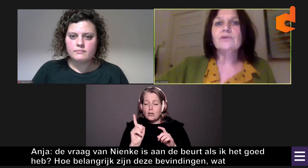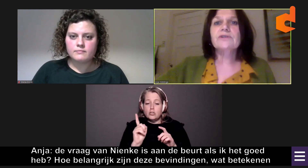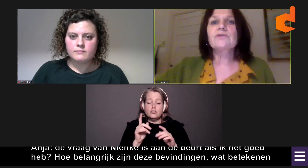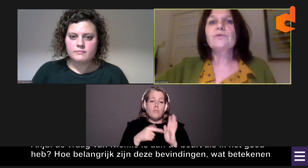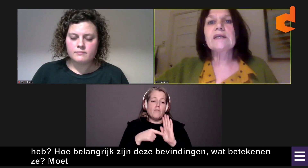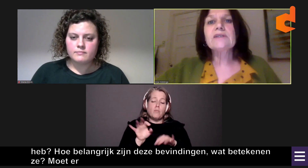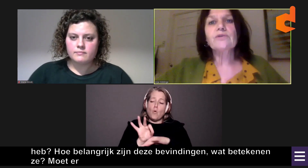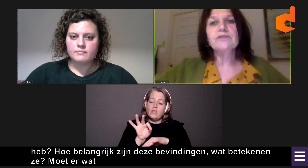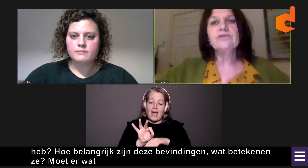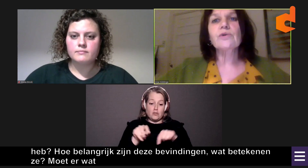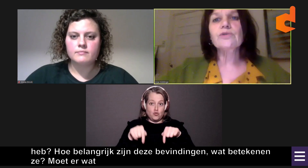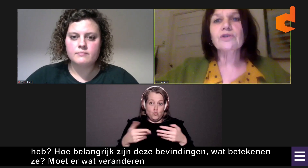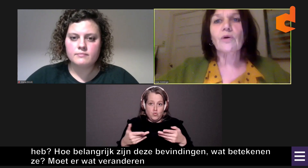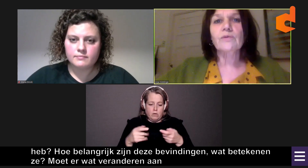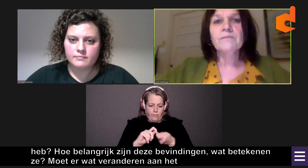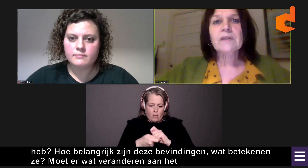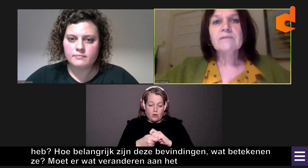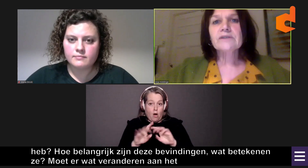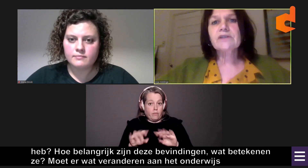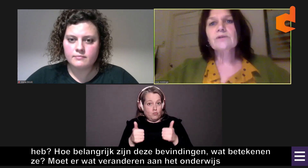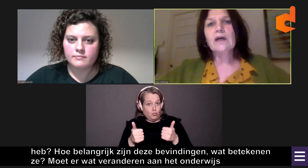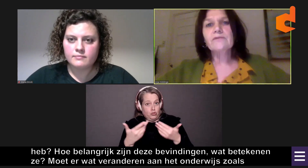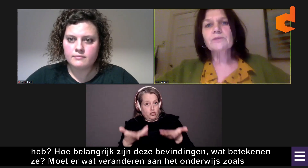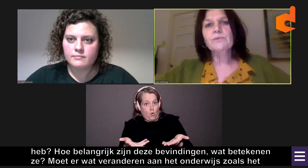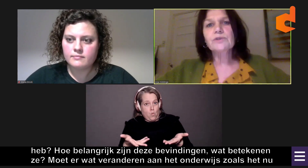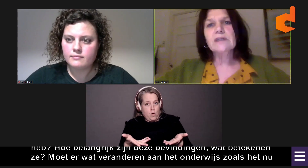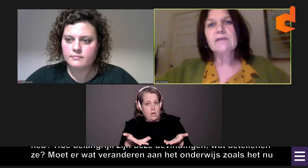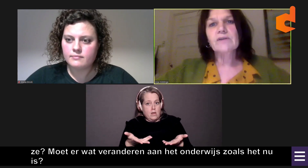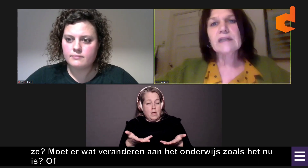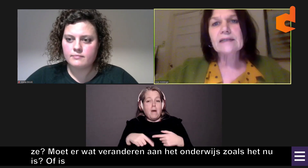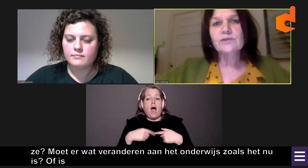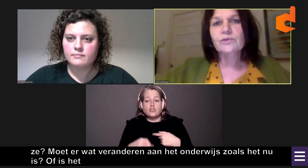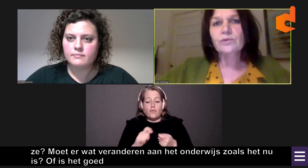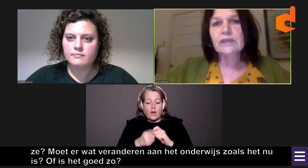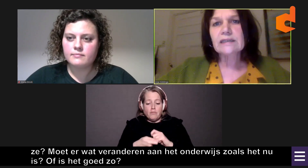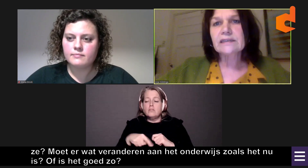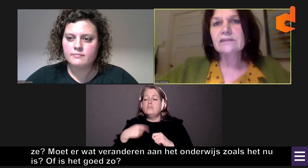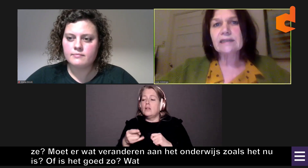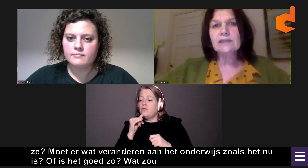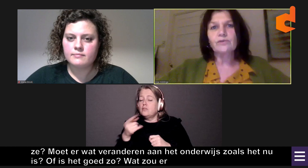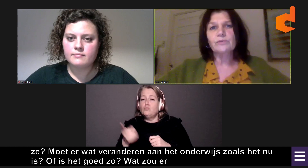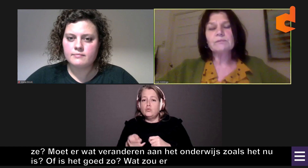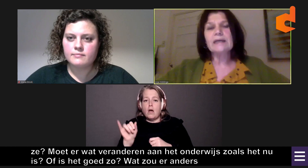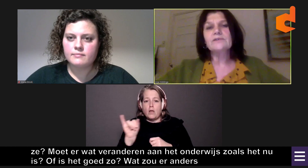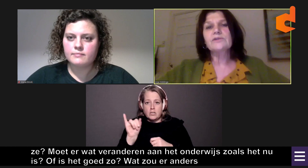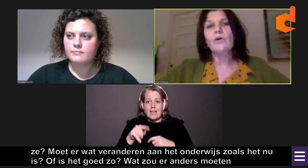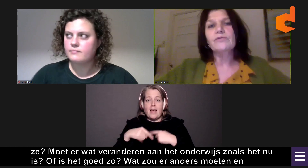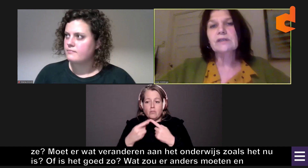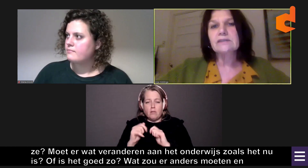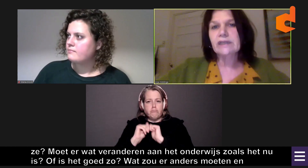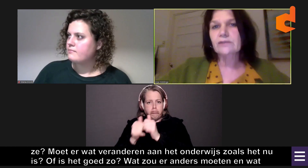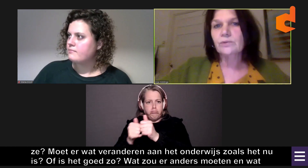onderwijs zoals het nu is? Of is het goed zo? Wat zou er anders moeten? En wat leidt tot goede identiteitsvorming bij